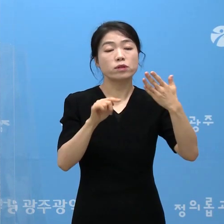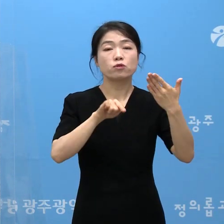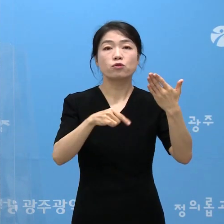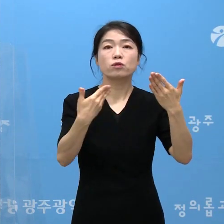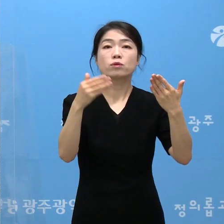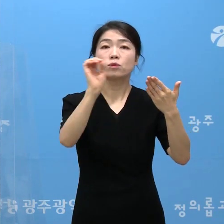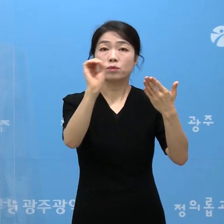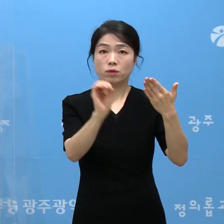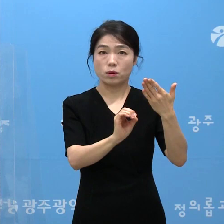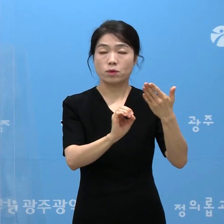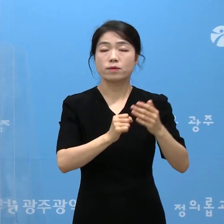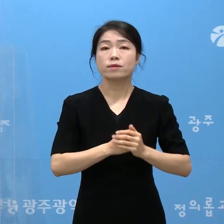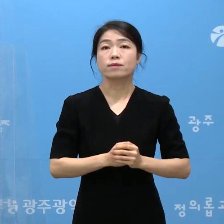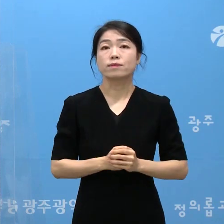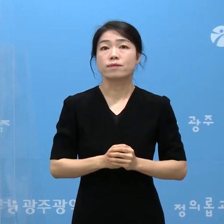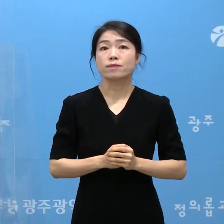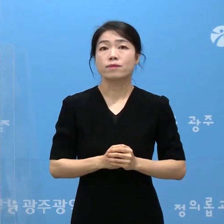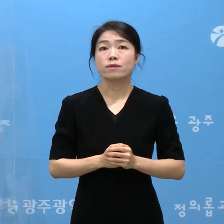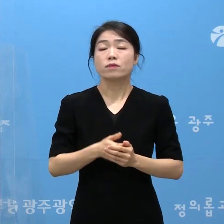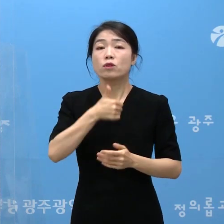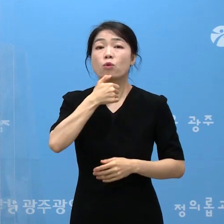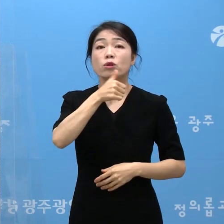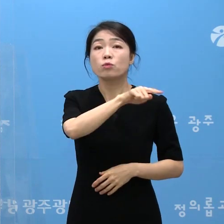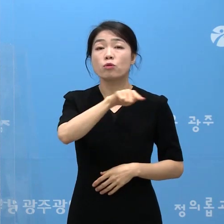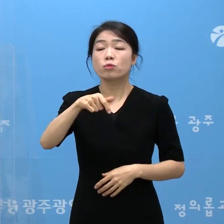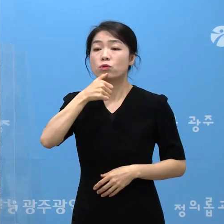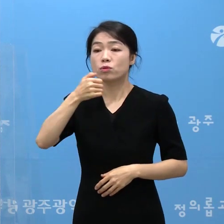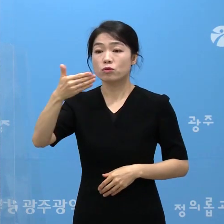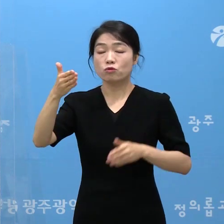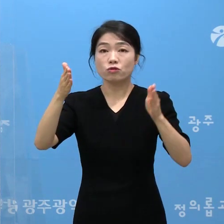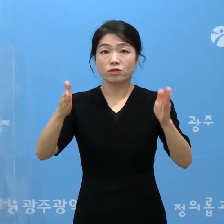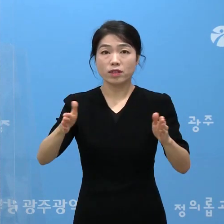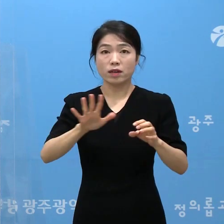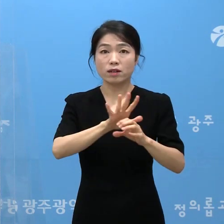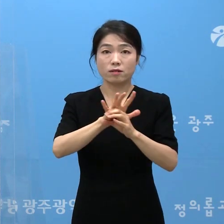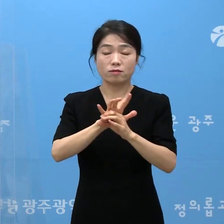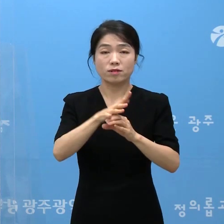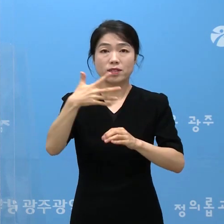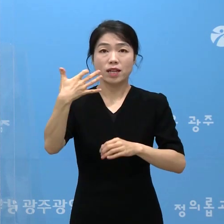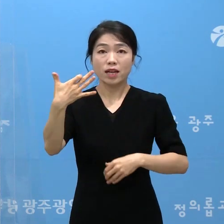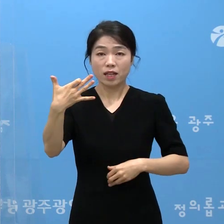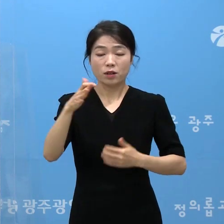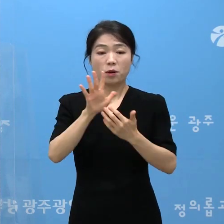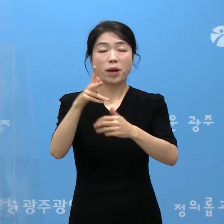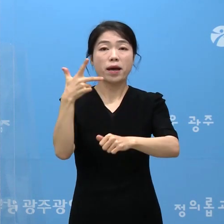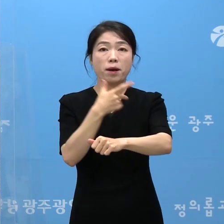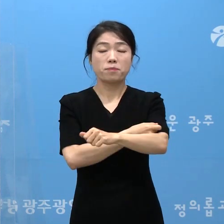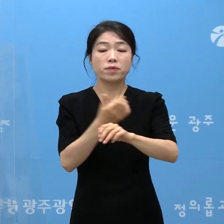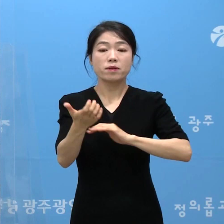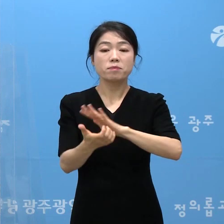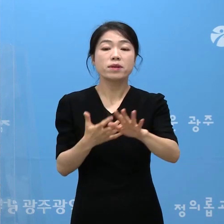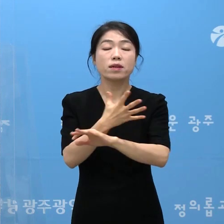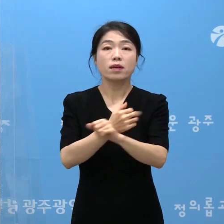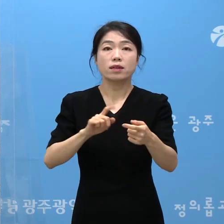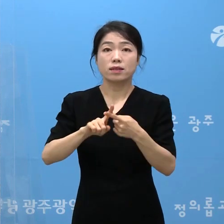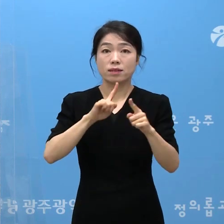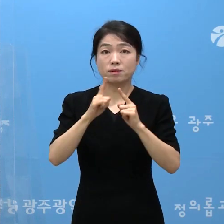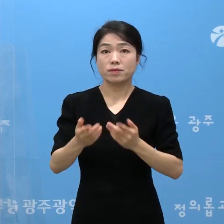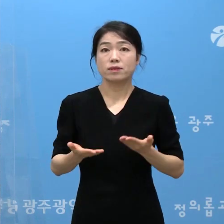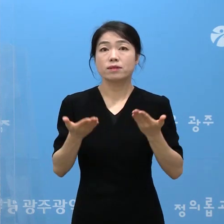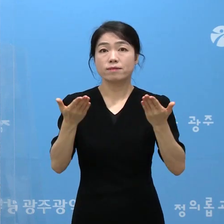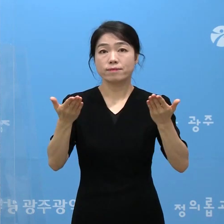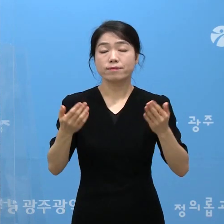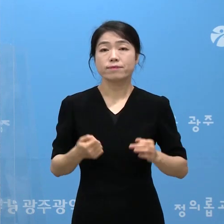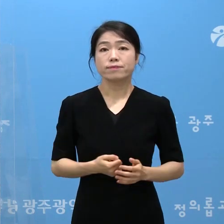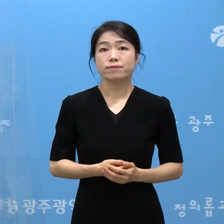.9%입니다. 55세부터 59세 코로나19 백신 접종 사전 예약과 관련하여 다시 한 번